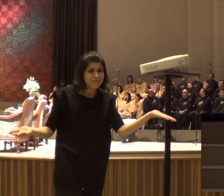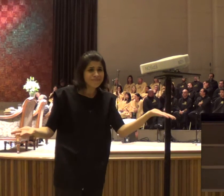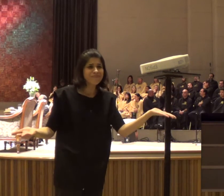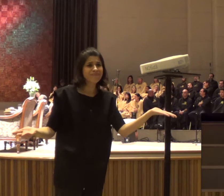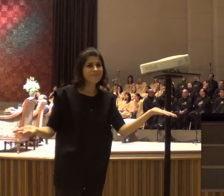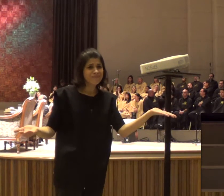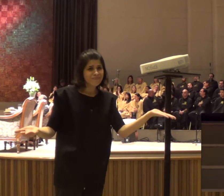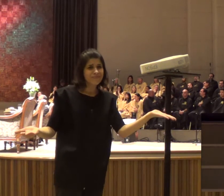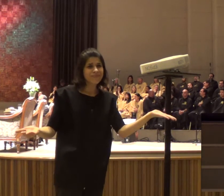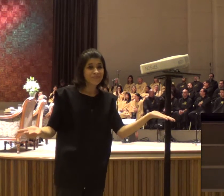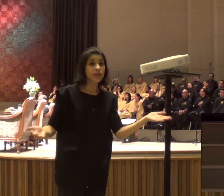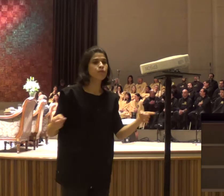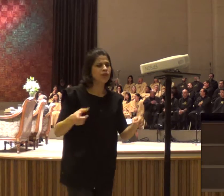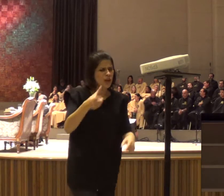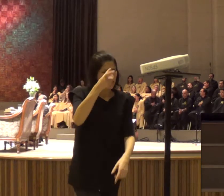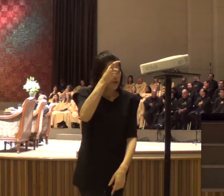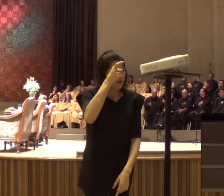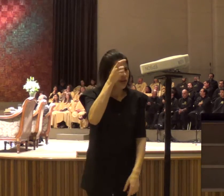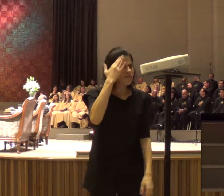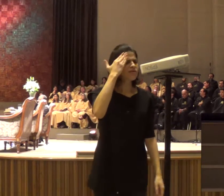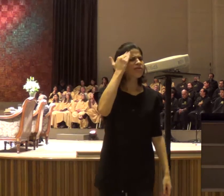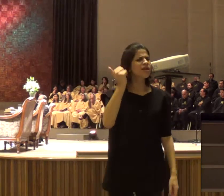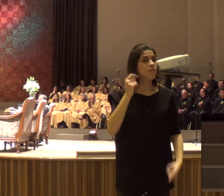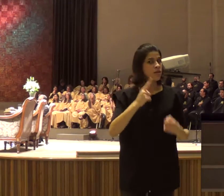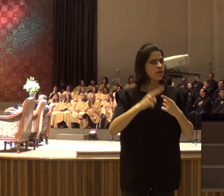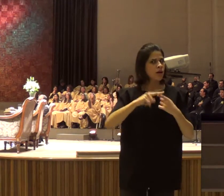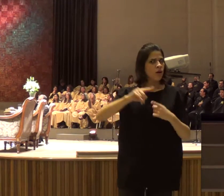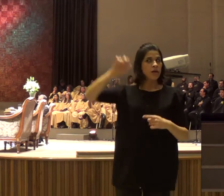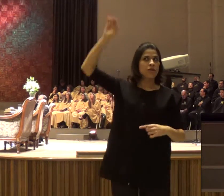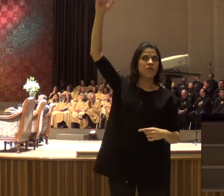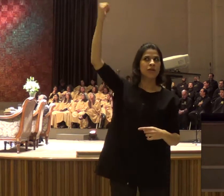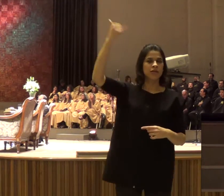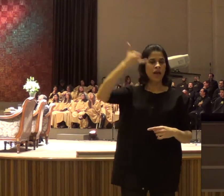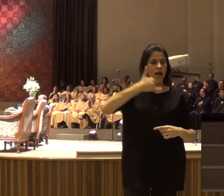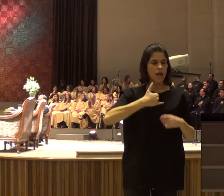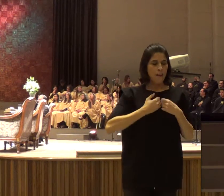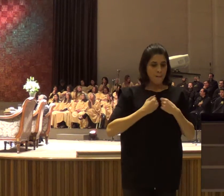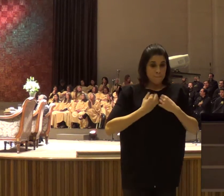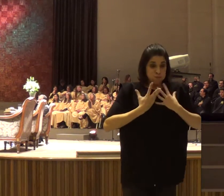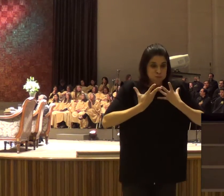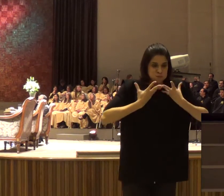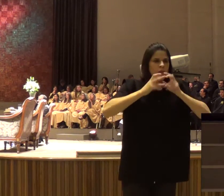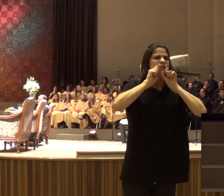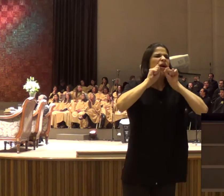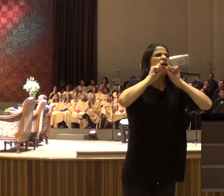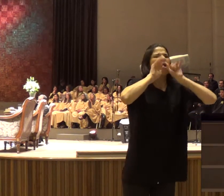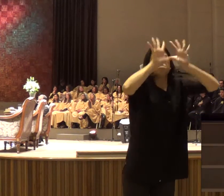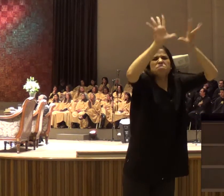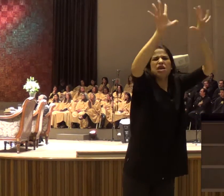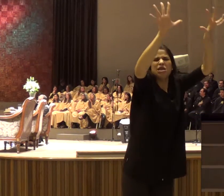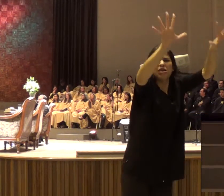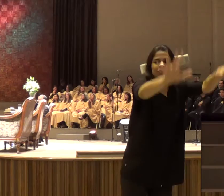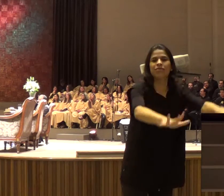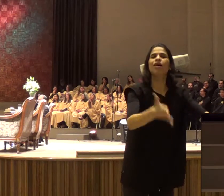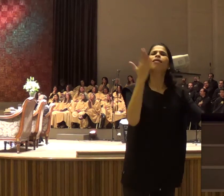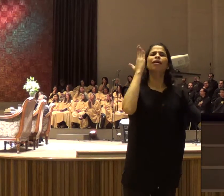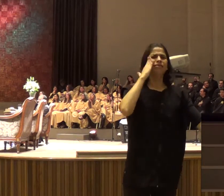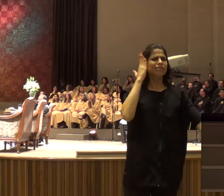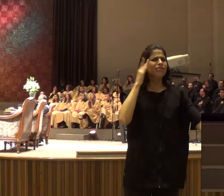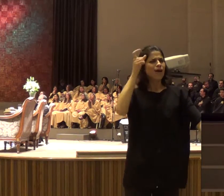porque ele sabe, que se a semente, se essa semente, ficar ali, ela vai frutificar, então, a gente sai, por aquela porta, não tomou